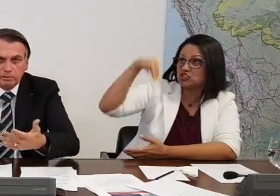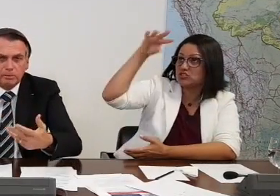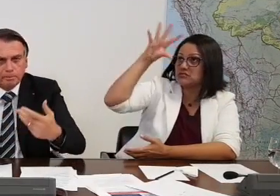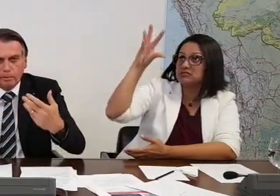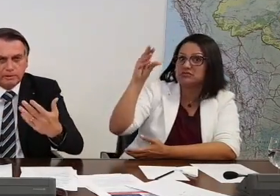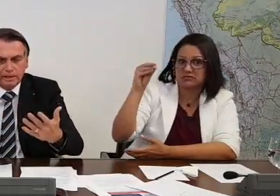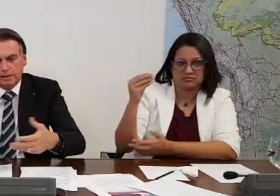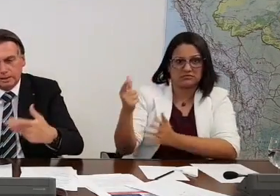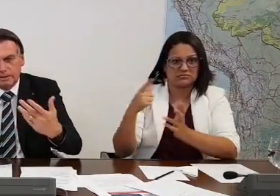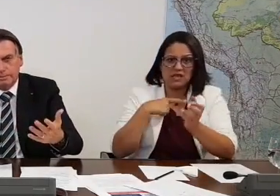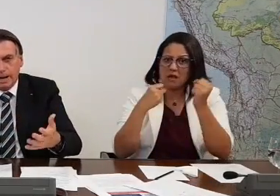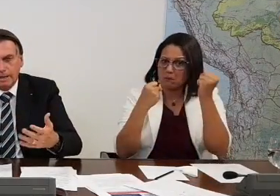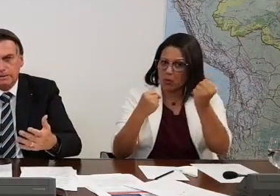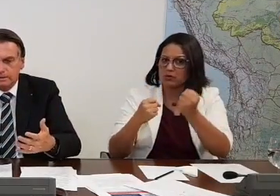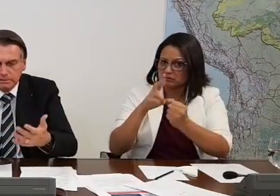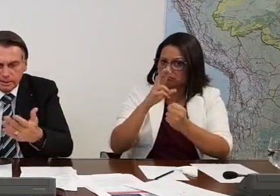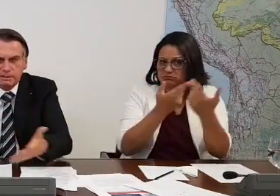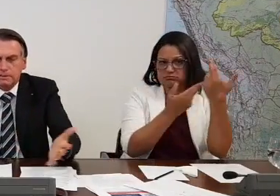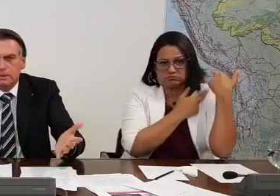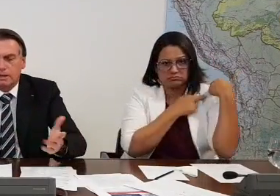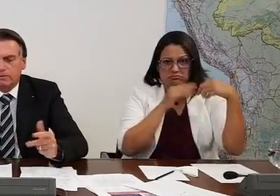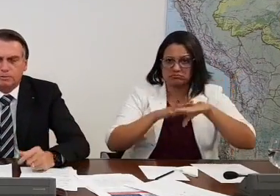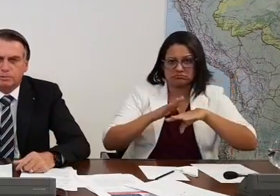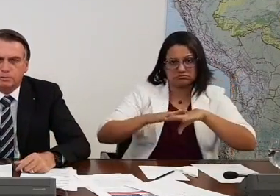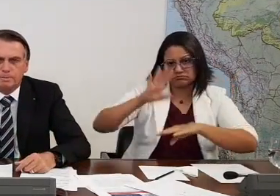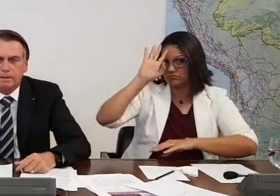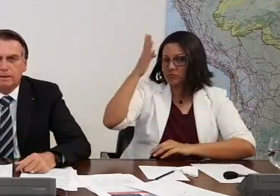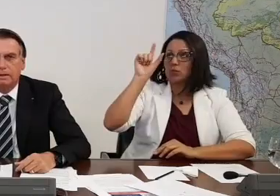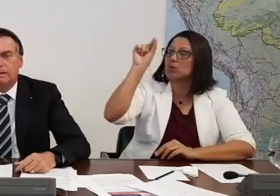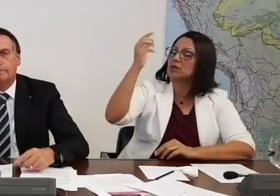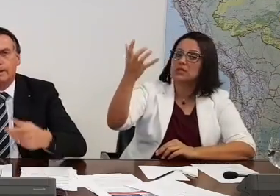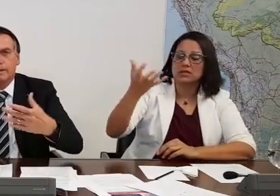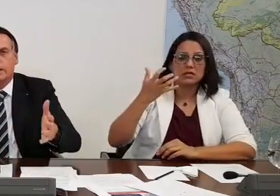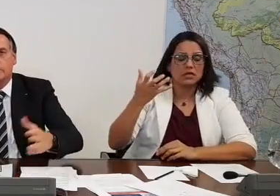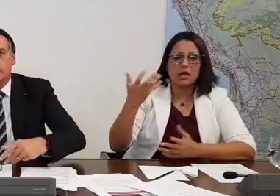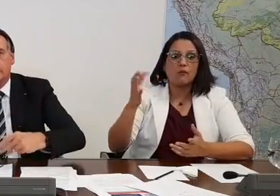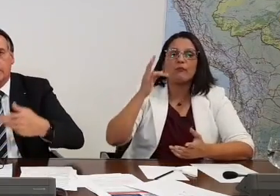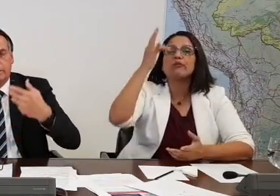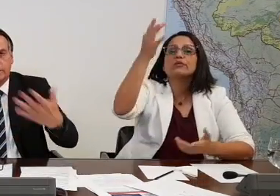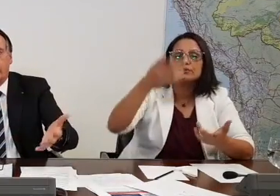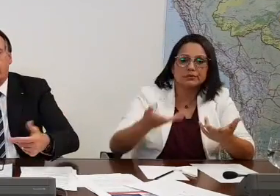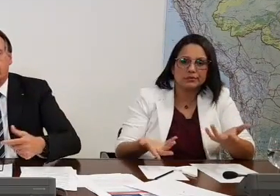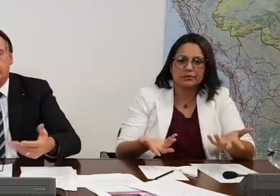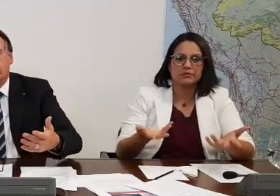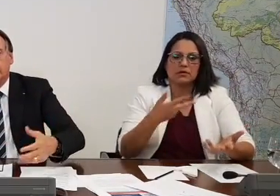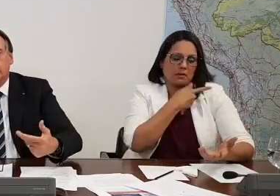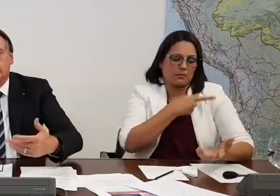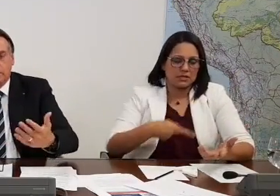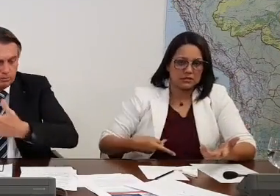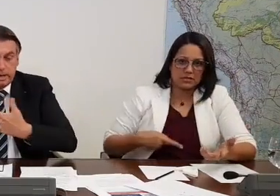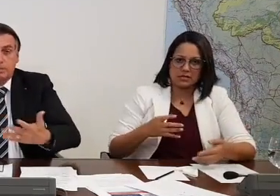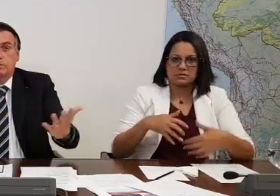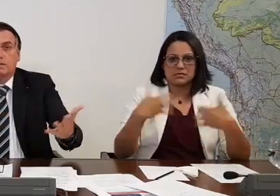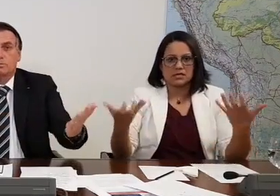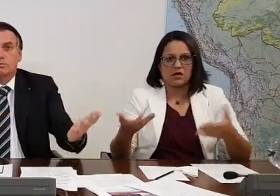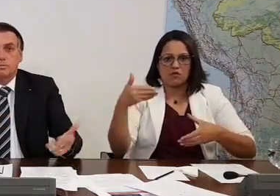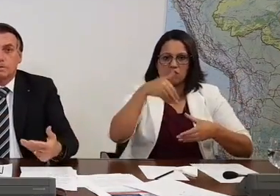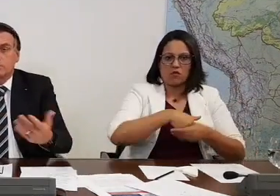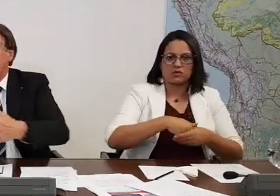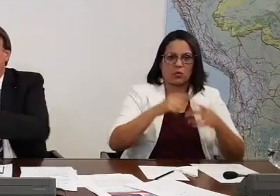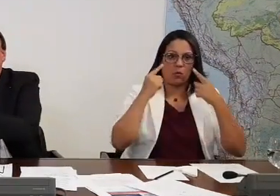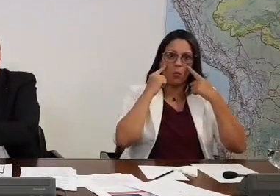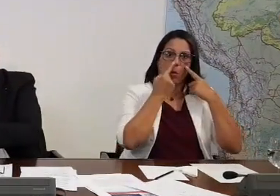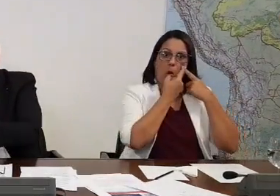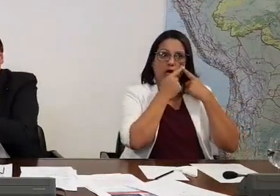tá tendo o poder, em grande parte, de decidir quem é o futuro presidente da República, que é votar num cara de olho azul